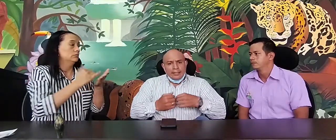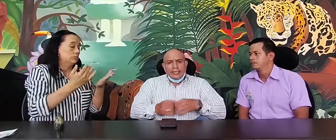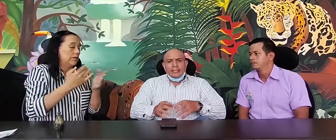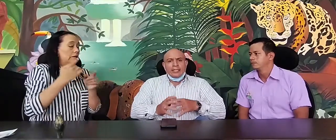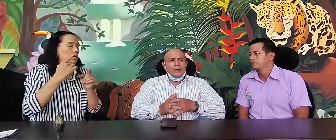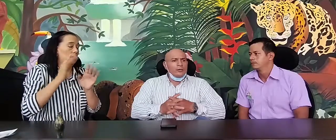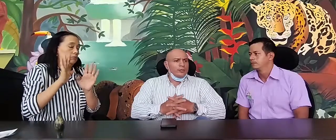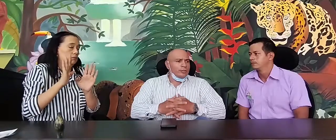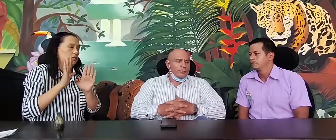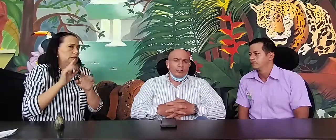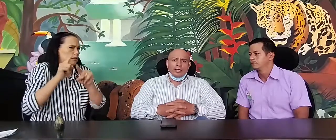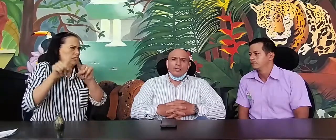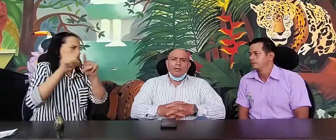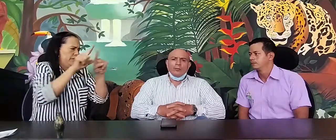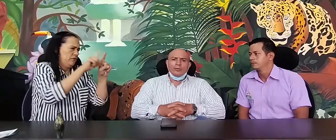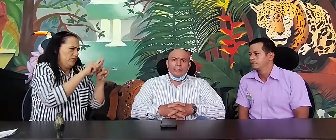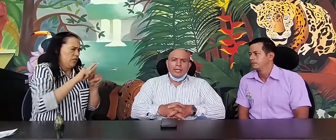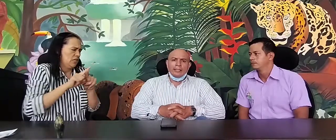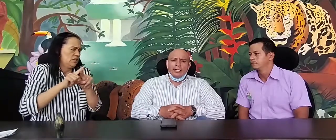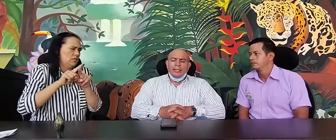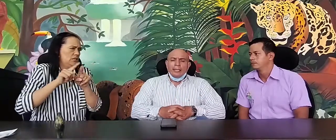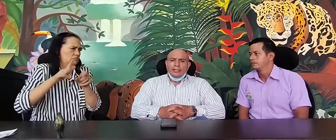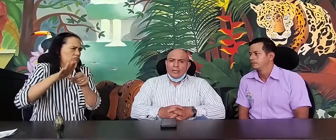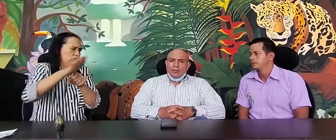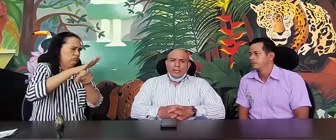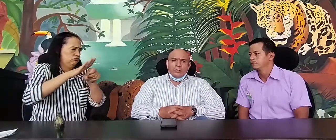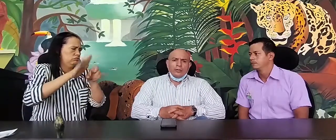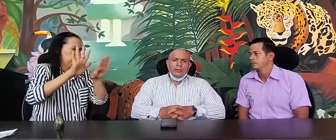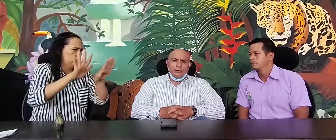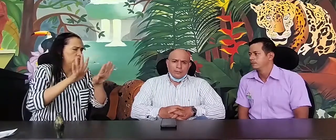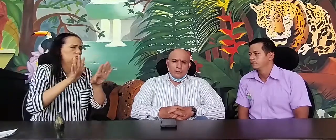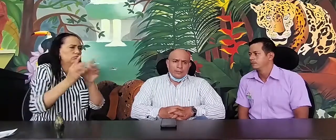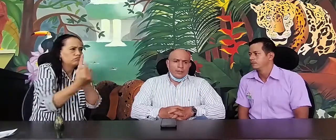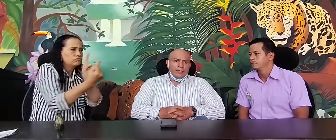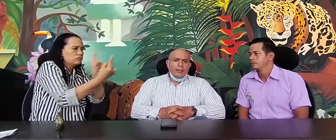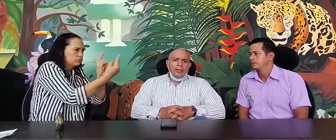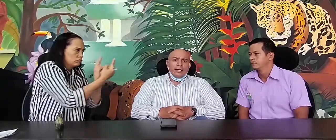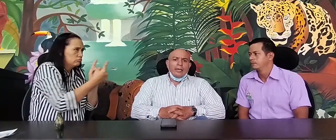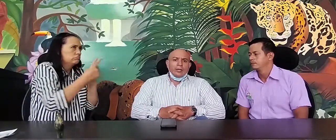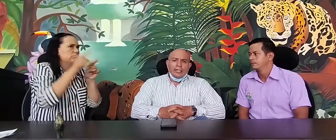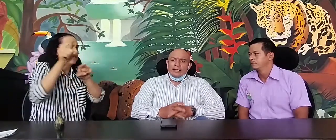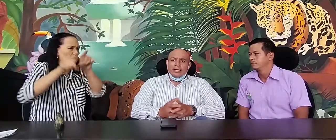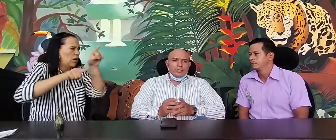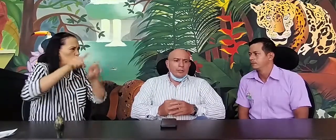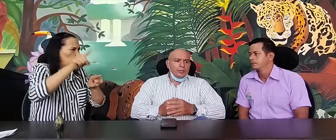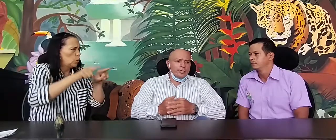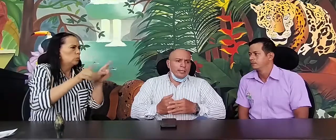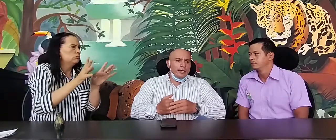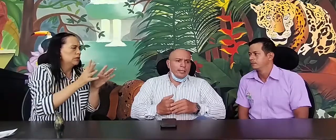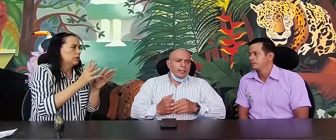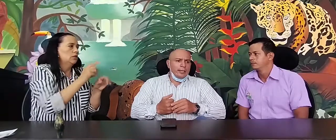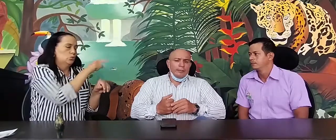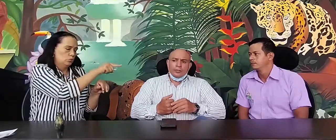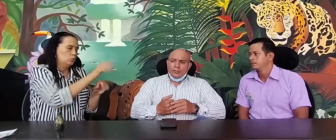escenarios hemos tenido la oportunidad de dialogar con la organización de personas